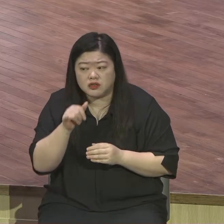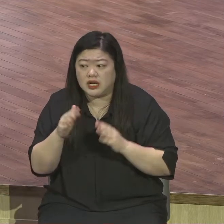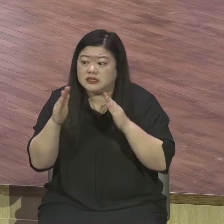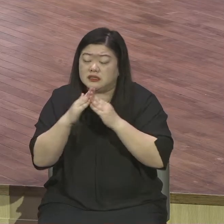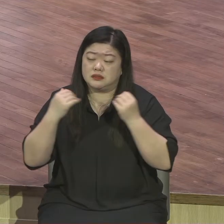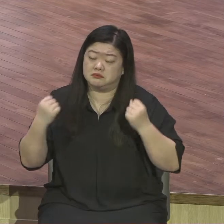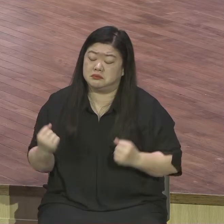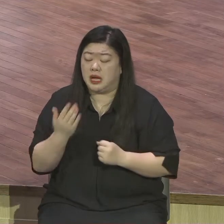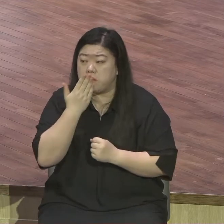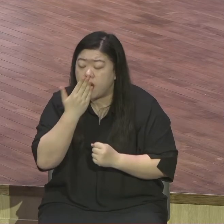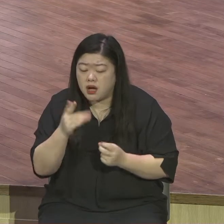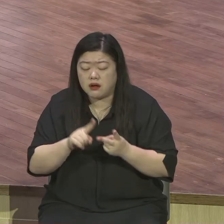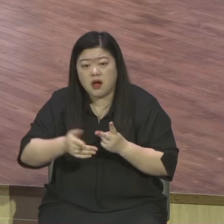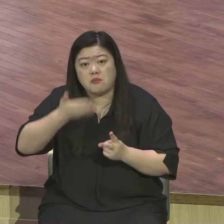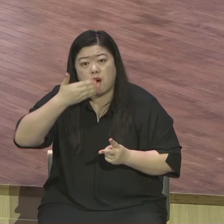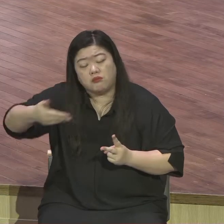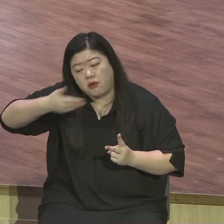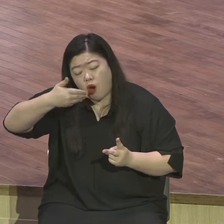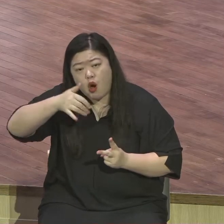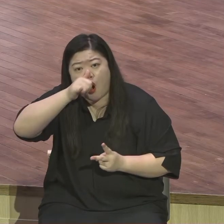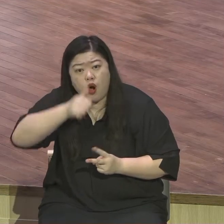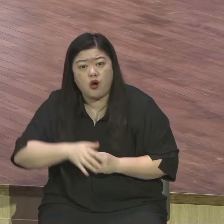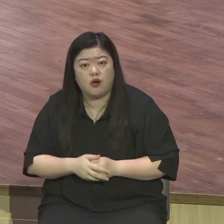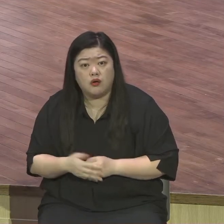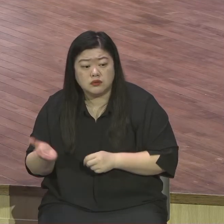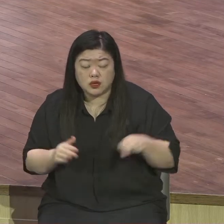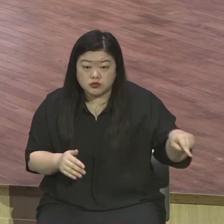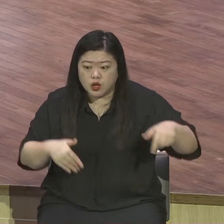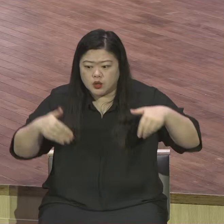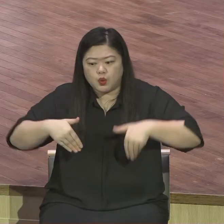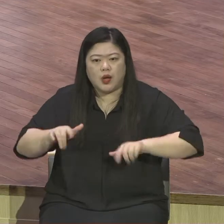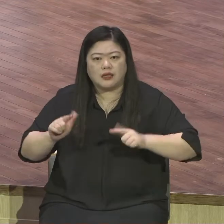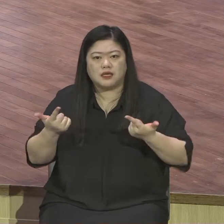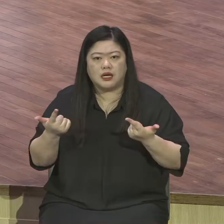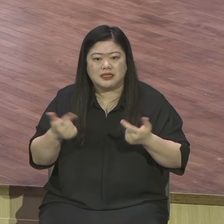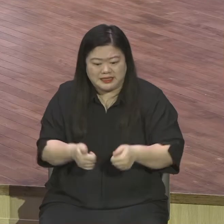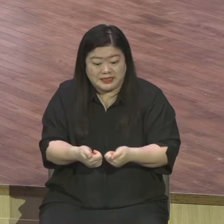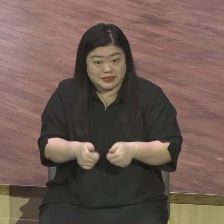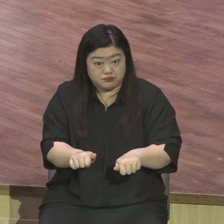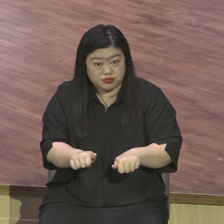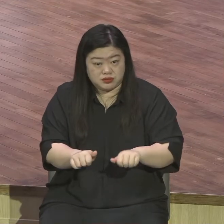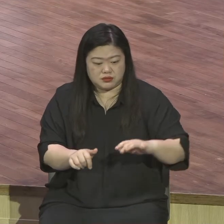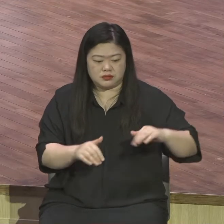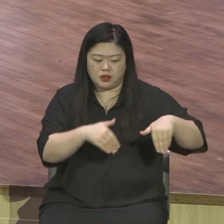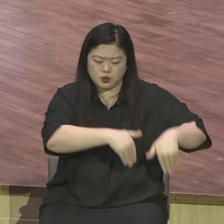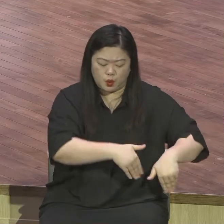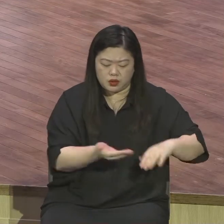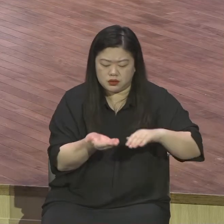하루하루 벌을 묶고 사는 거예요. 하루하루 서주는 사람이 없으면 그날은 굶어야 돼요.